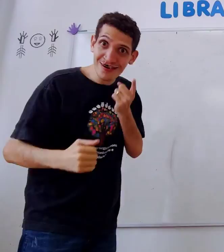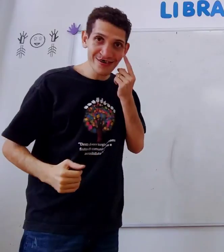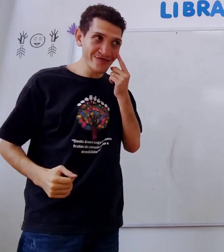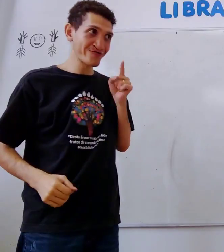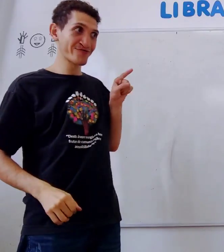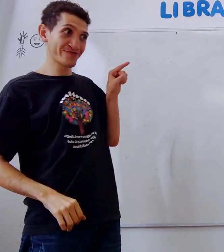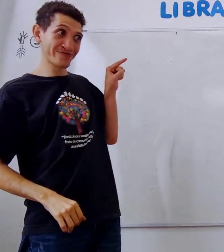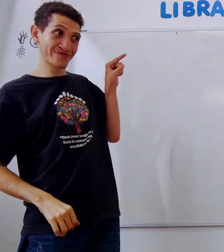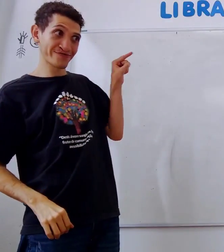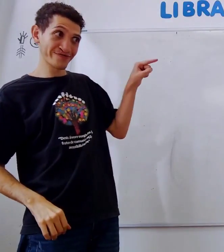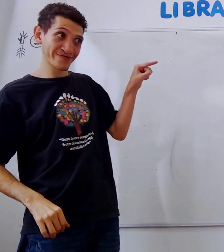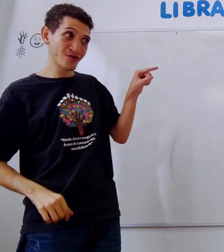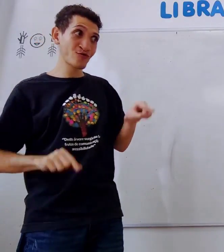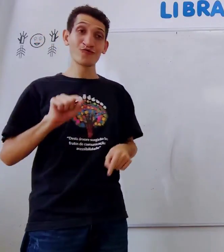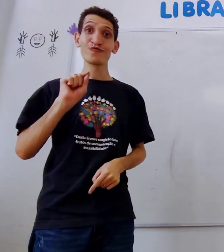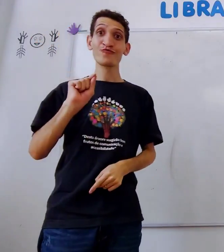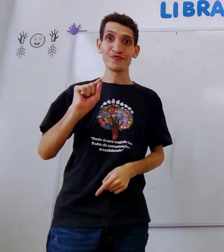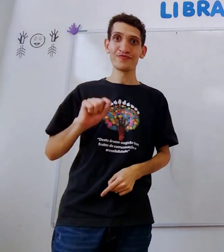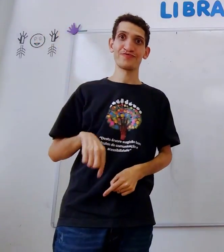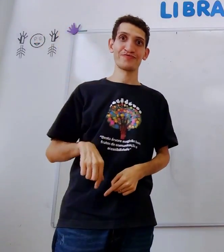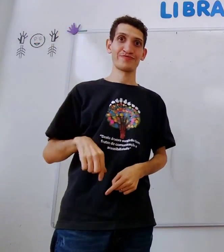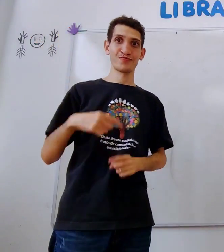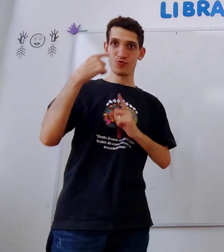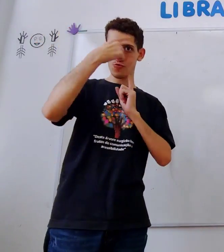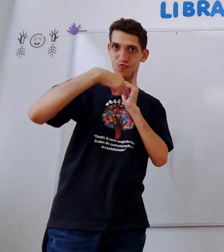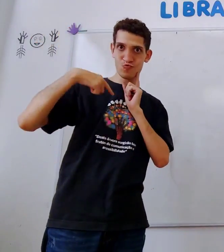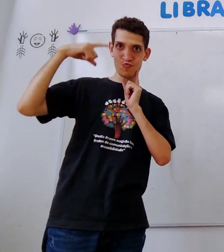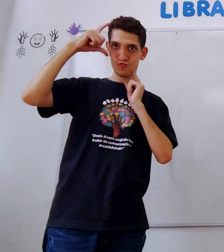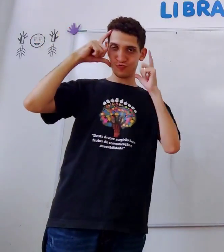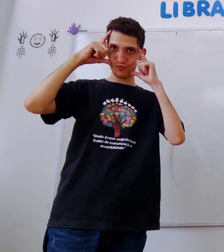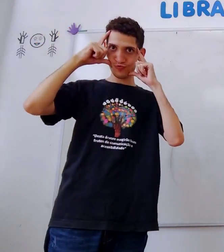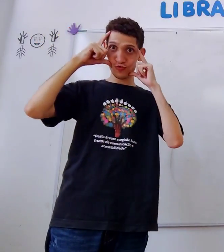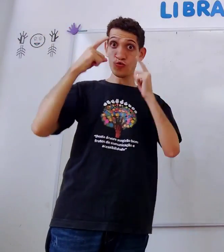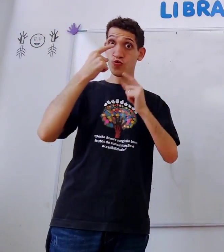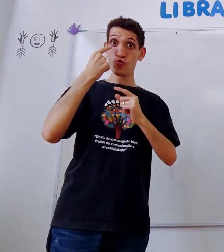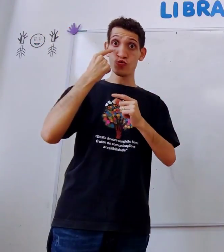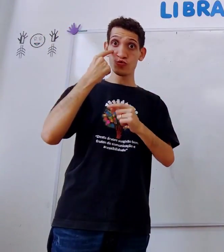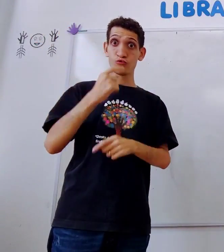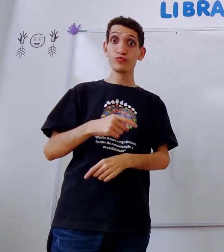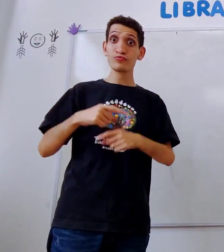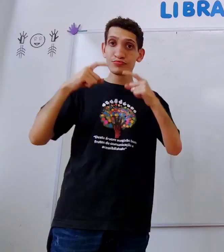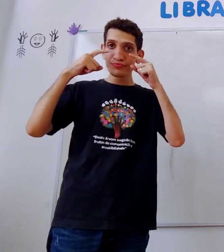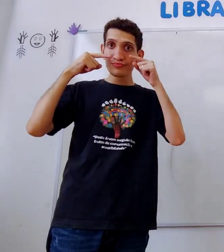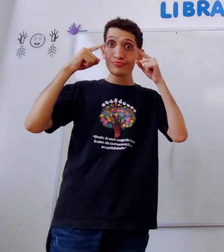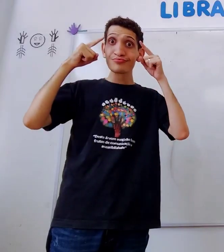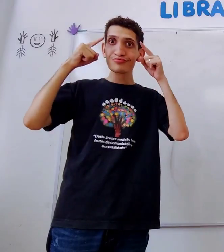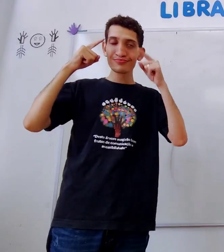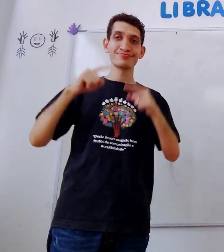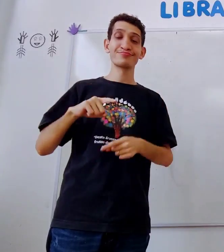juntos lê, bem? Olha, esse, o que é? Rosto, contemplação,